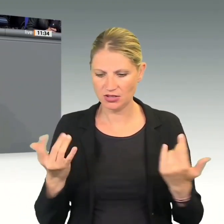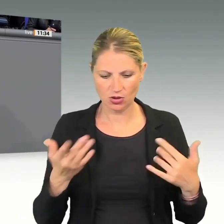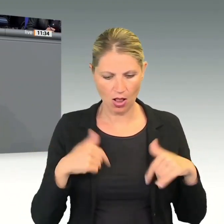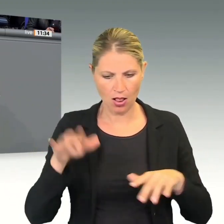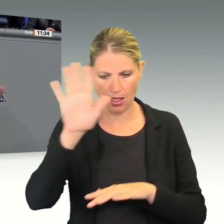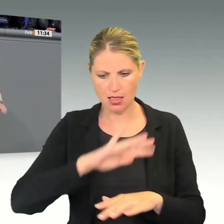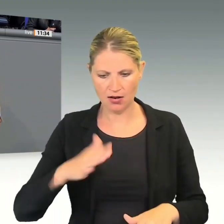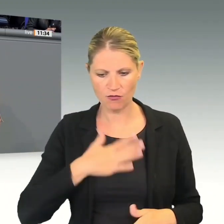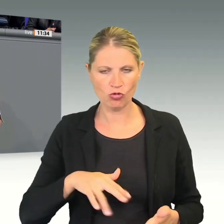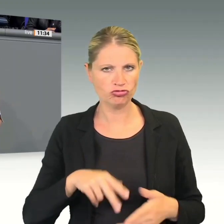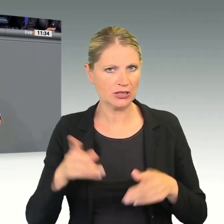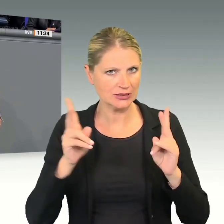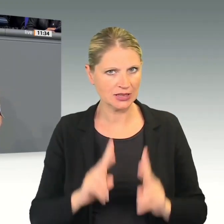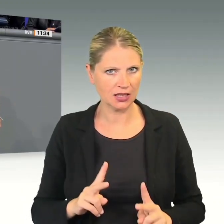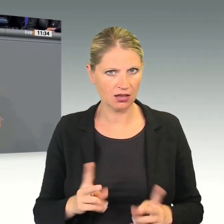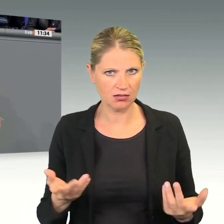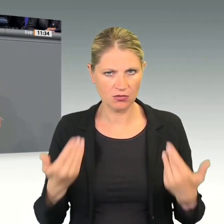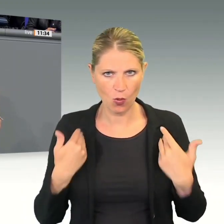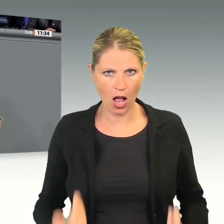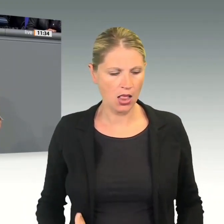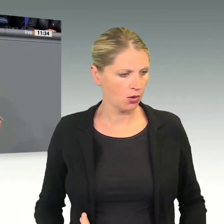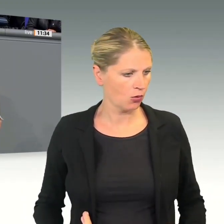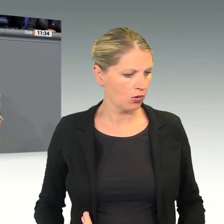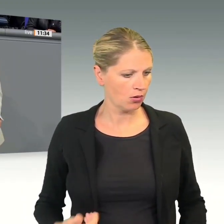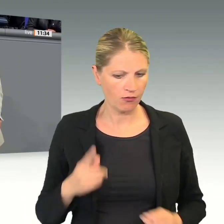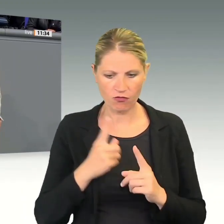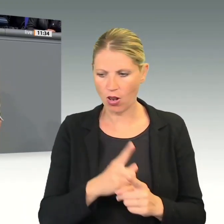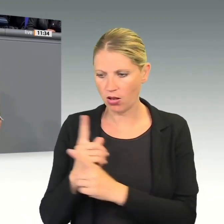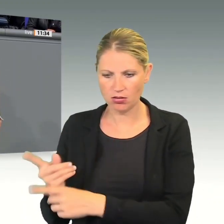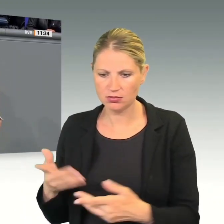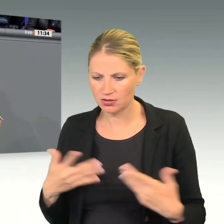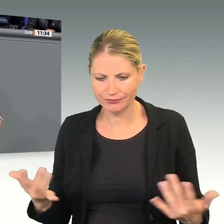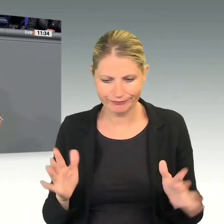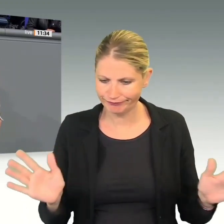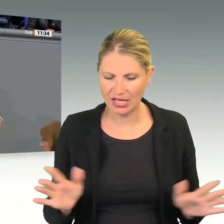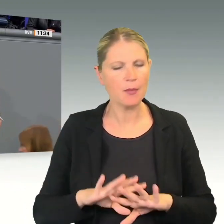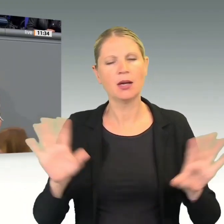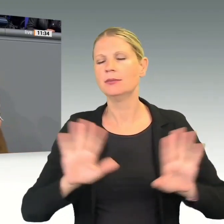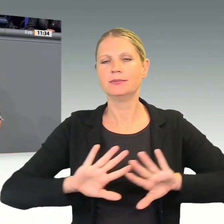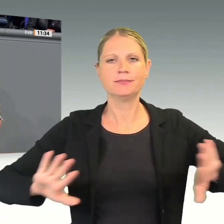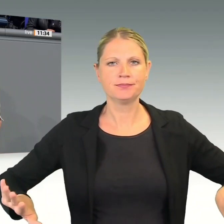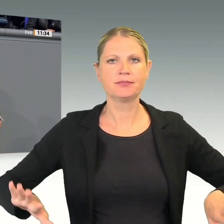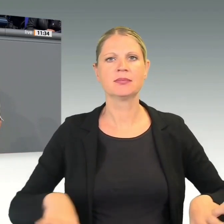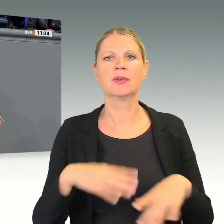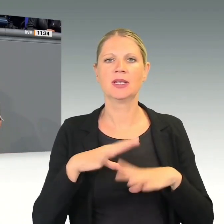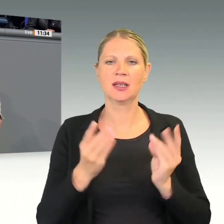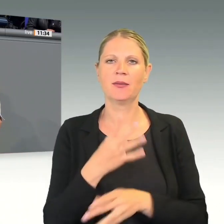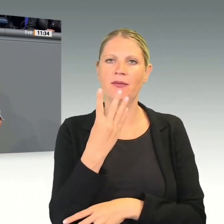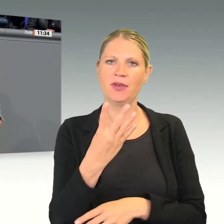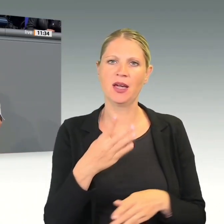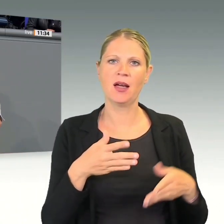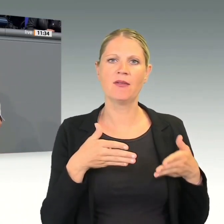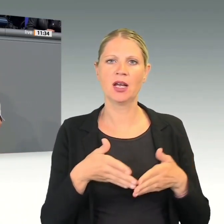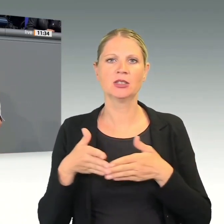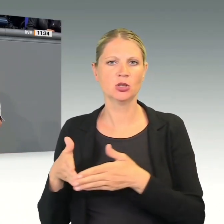solche Positionen einnimmt? Aber damit möchte ich es auch bewenden lassen. Aber wenn wir jetzt hier vier Fraktionen haben, die